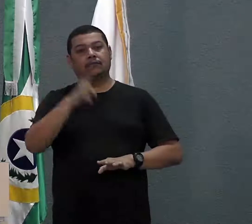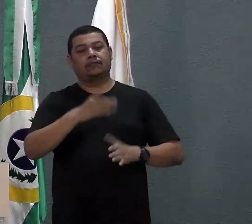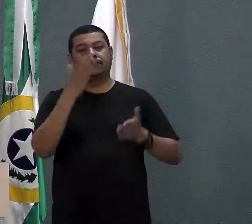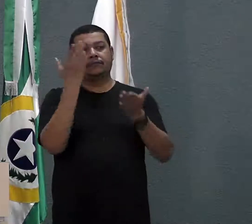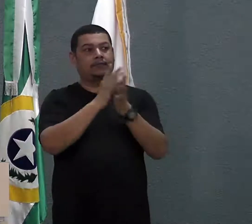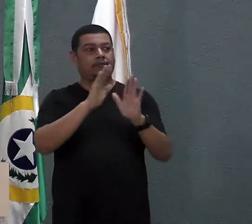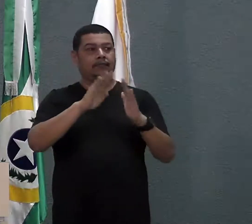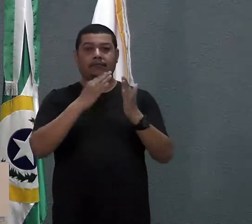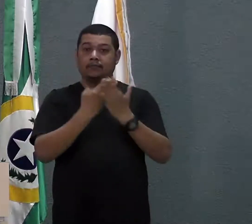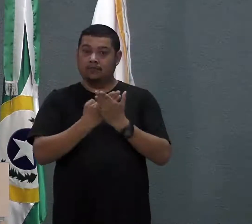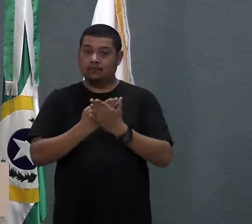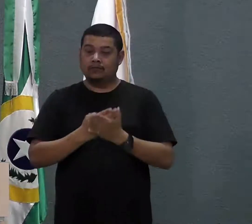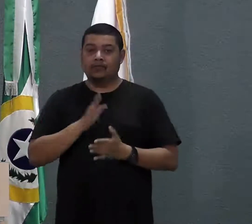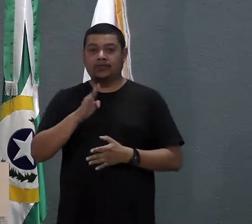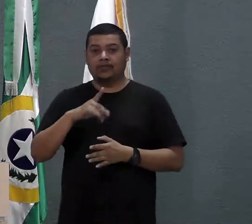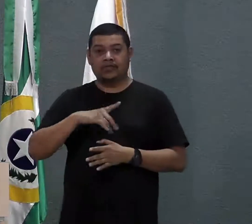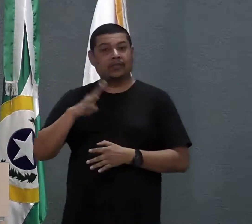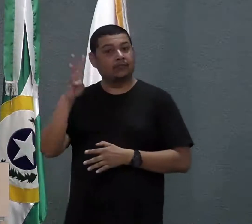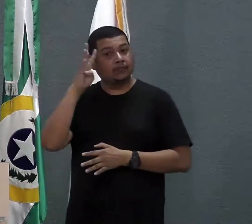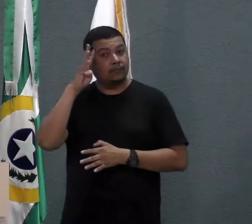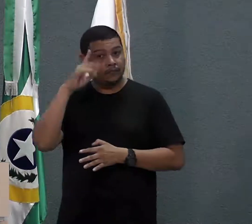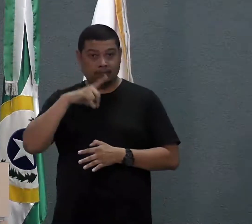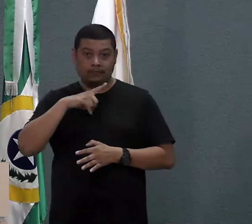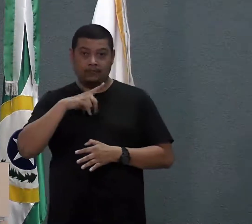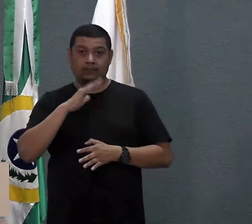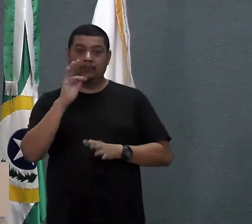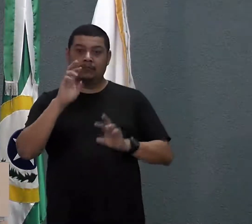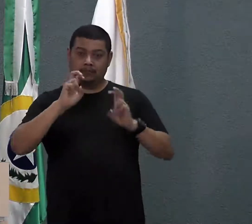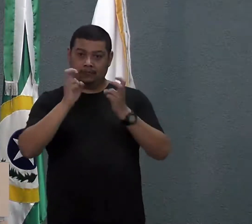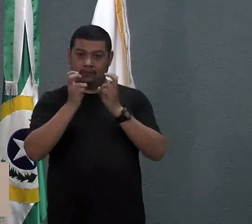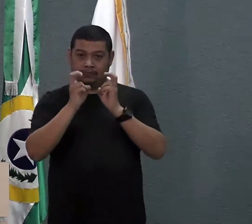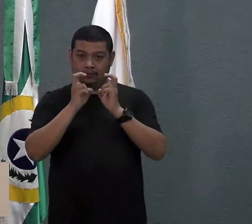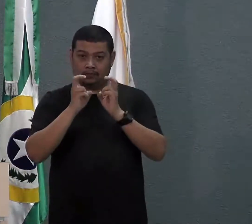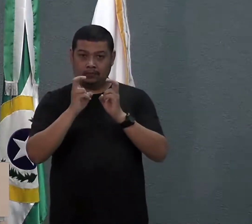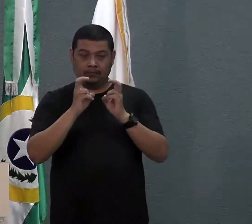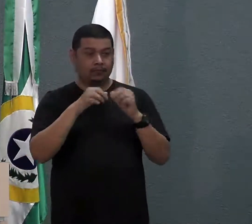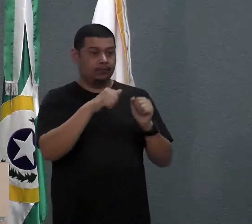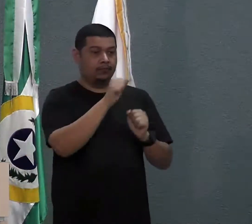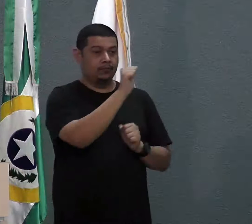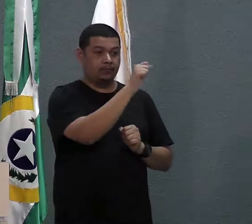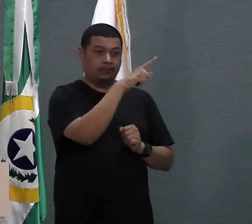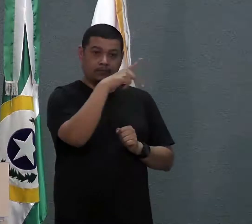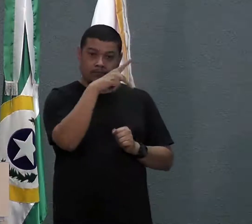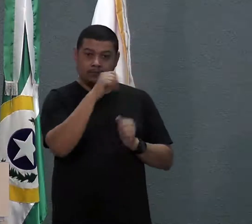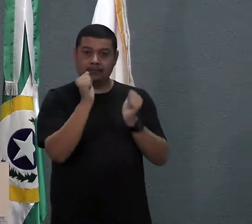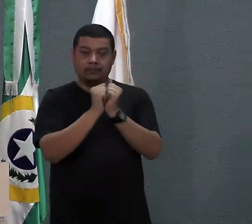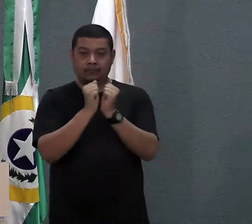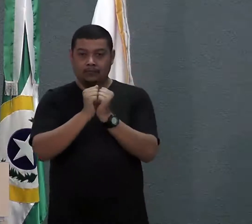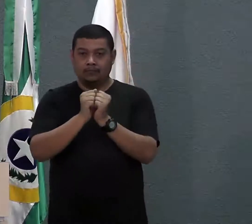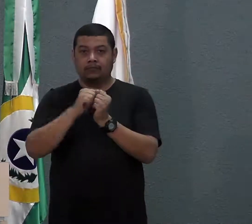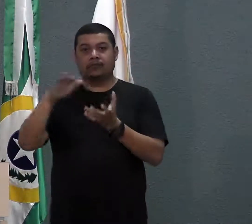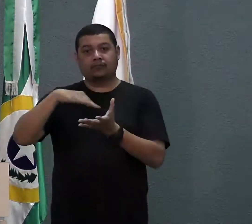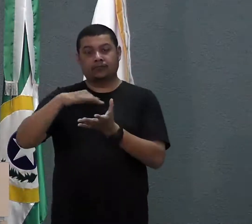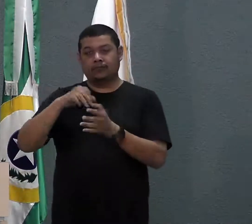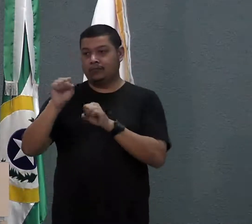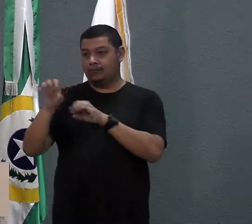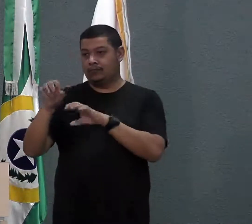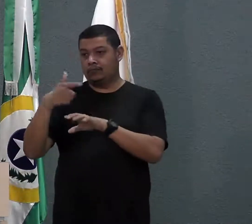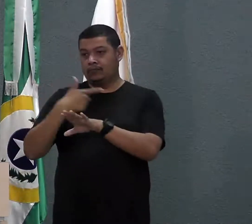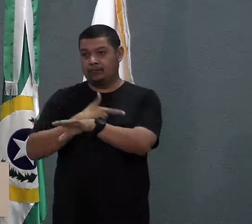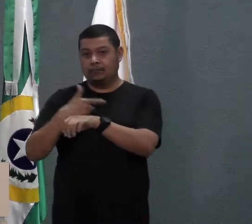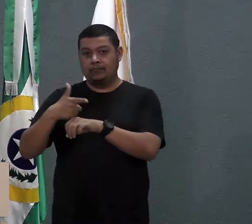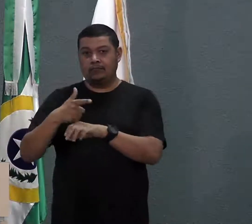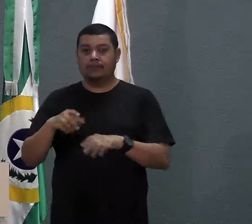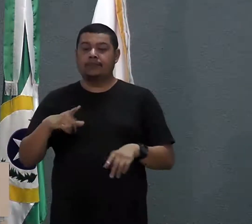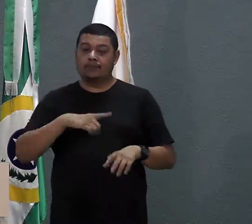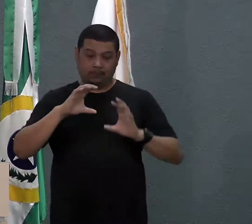Sabemos que de quarta-feira aqui vai ter uma reunião entre a APP daquela escola junto à CEMED, sabemos que a Comissão de Educação